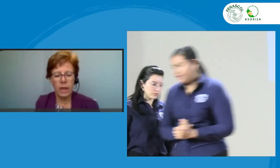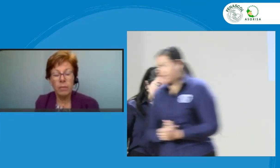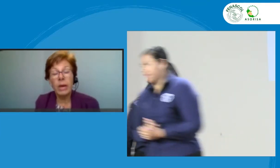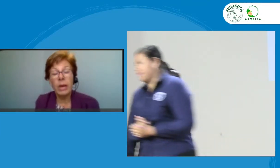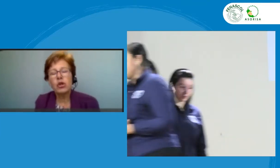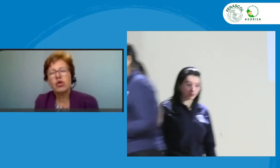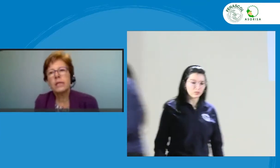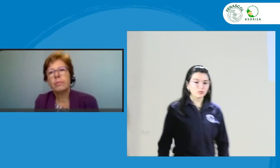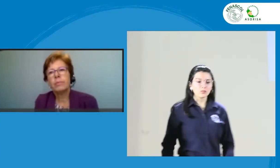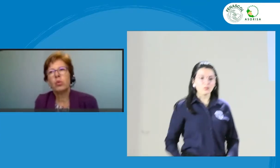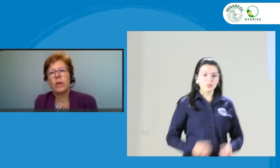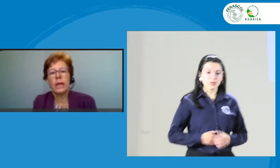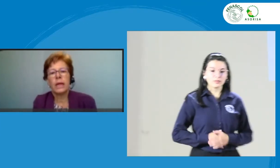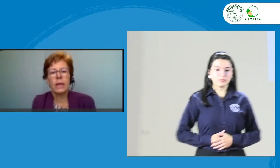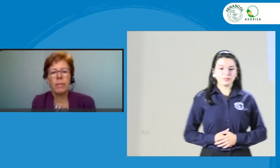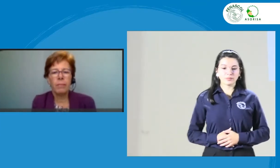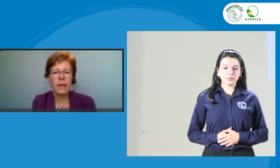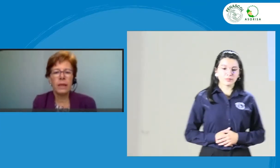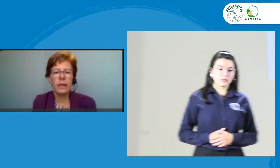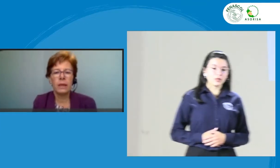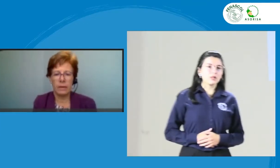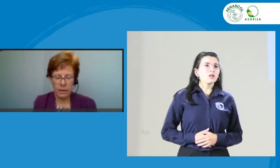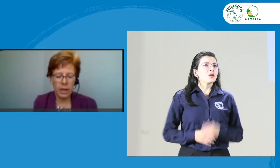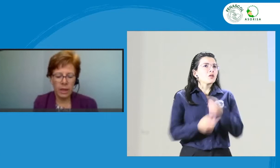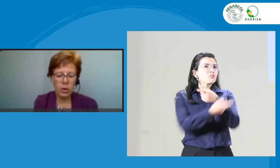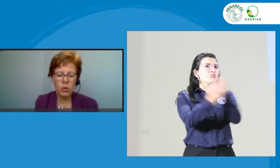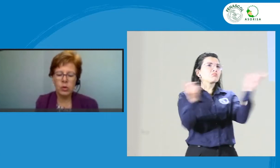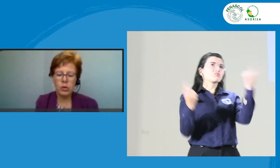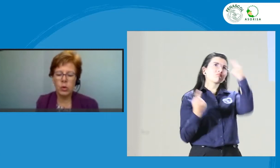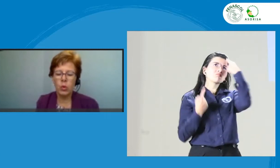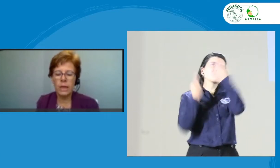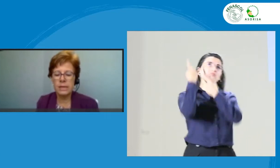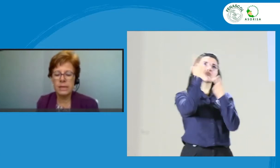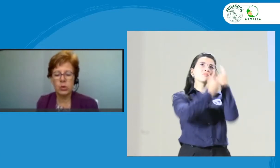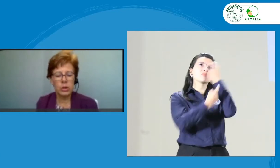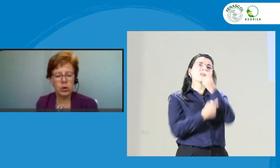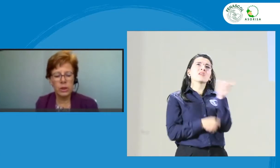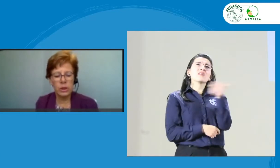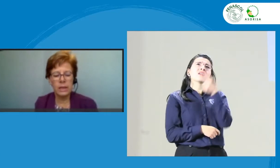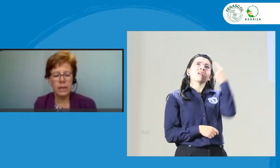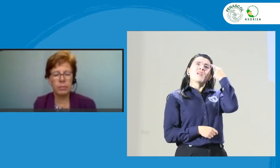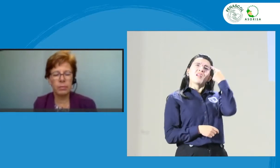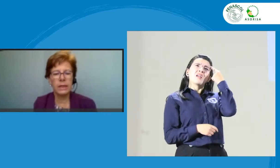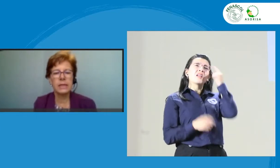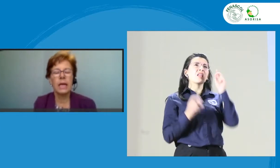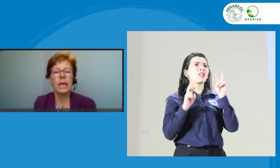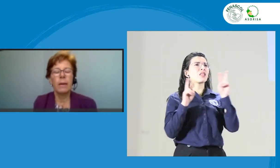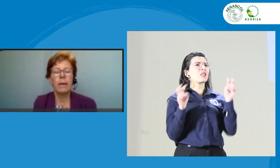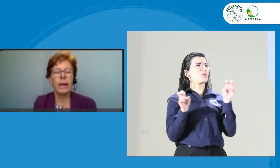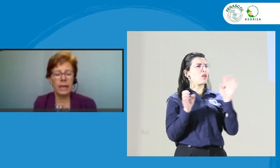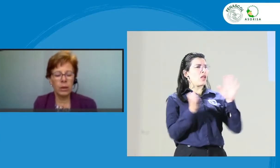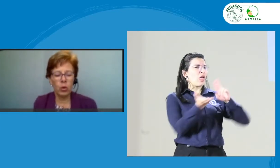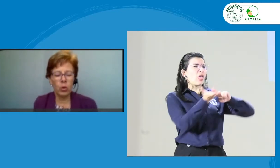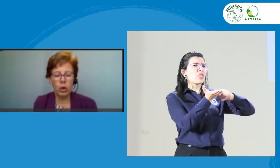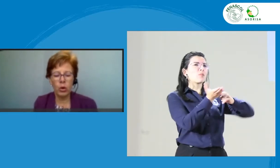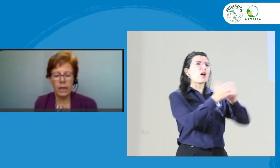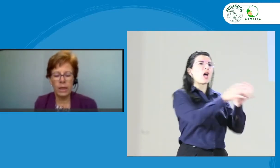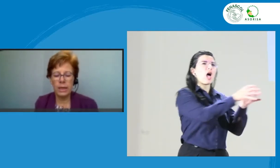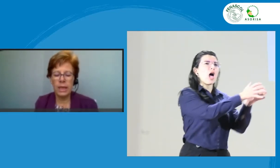Varios de ustedes se preguntarán, ¿qué papel creo yo que juegan las asociaciones de intérpretes para que el código de ética